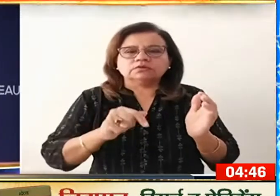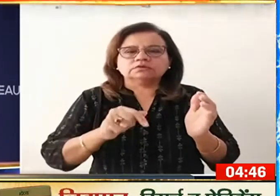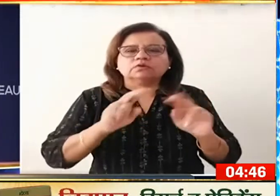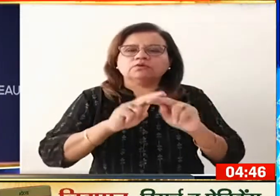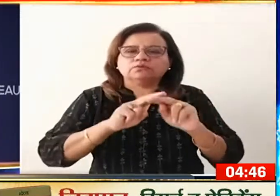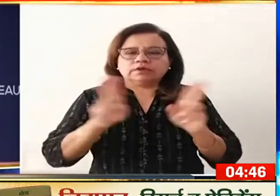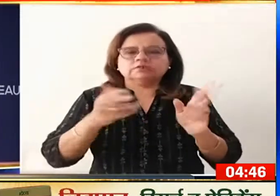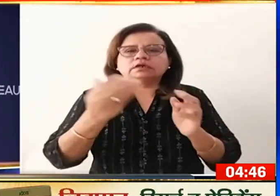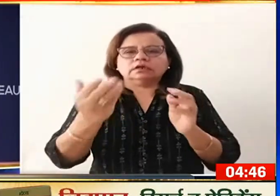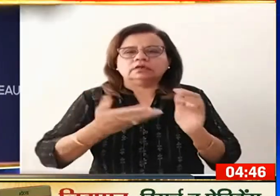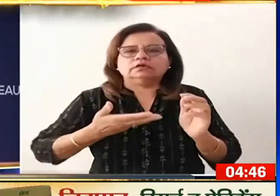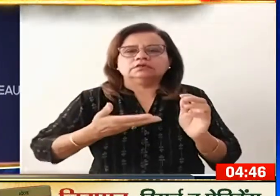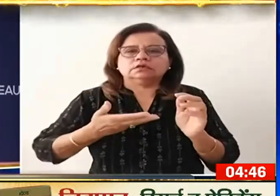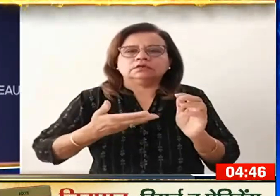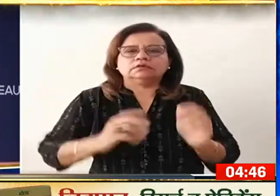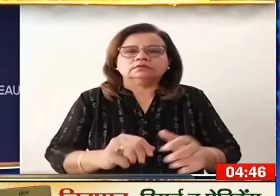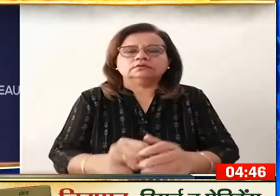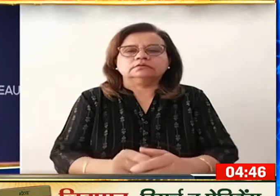जाएगा